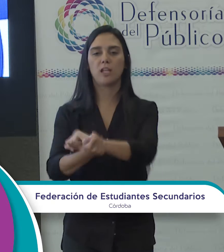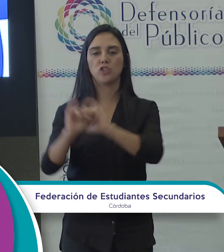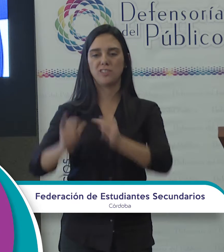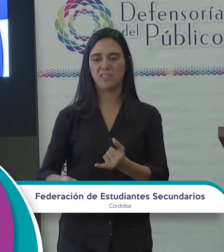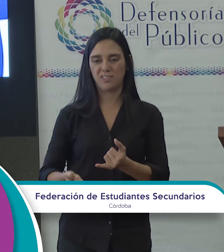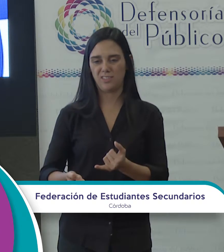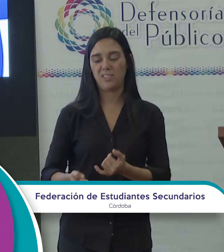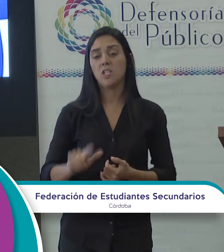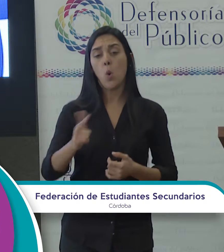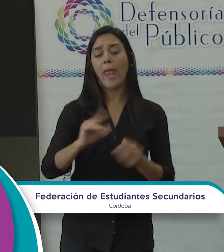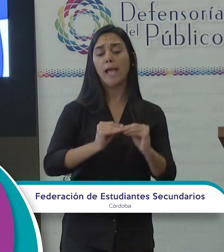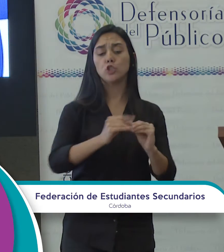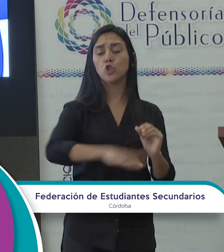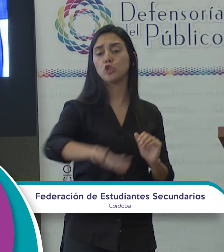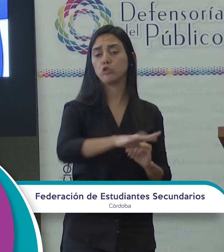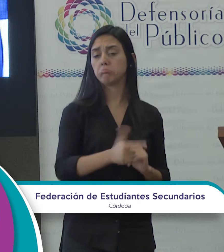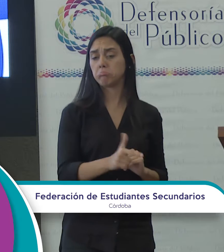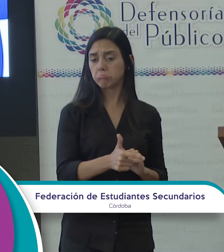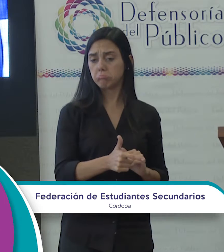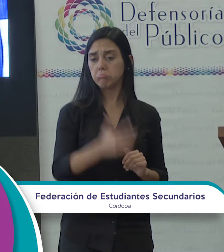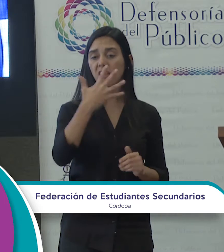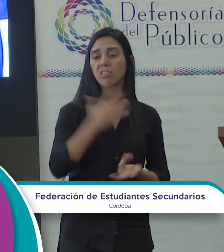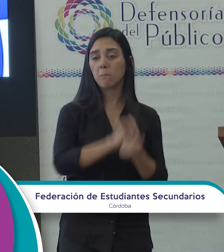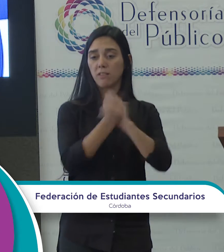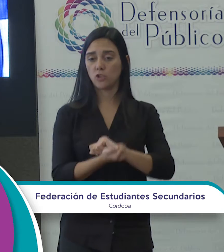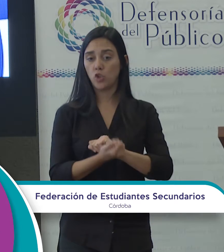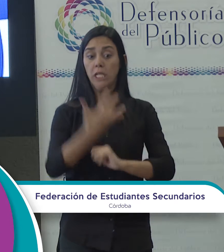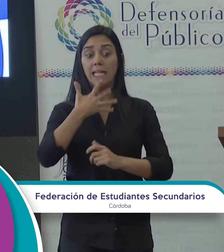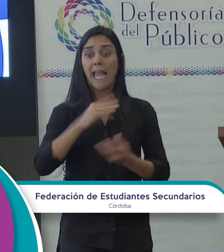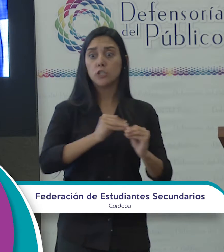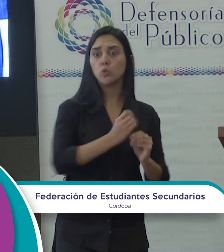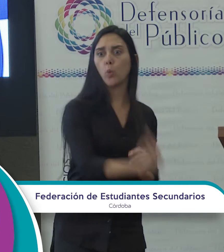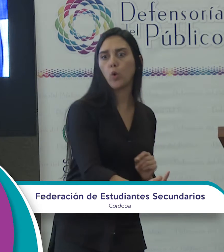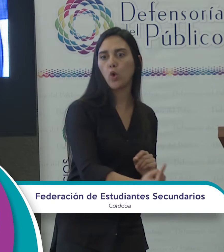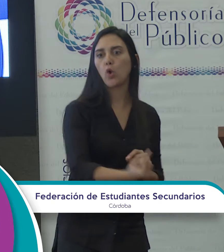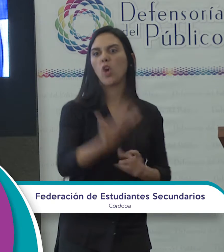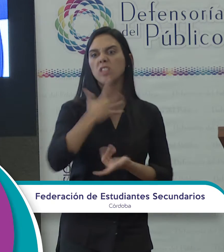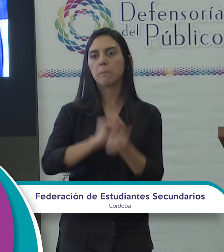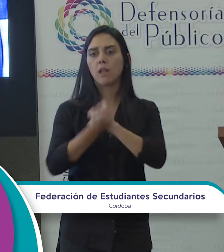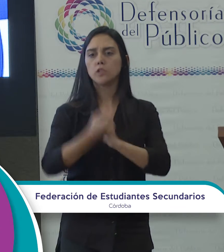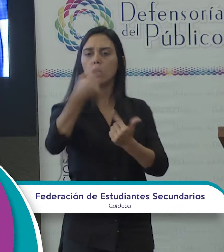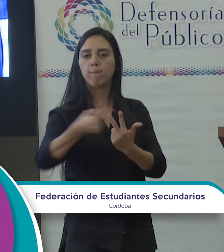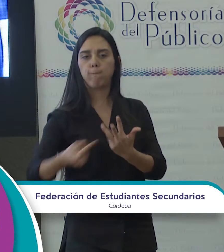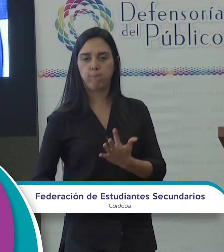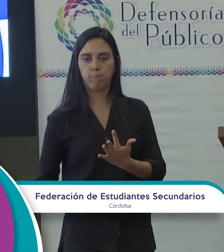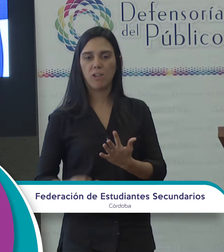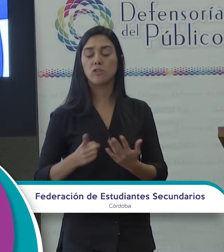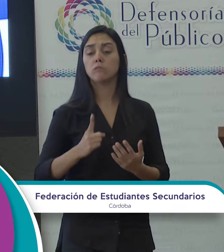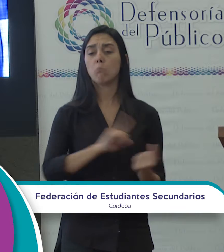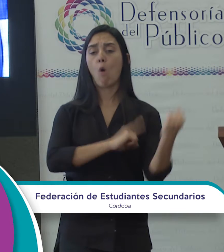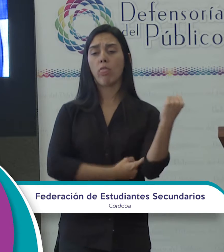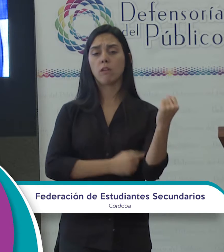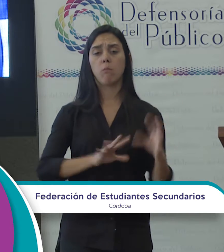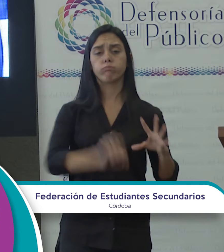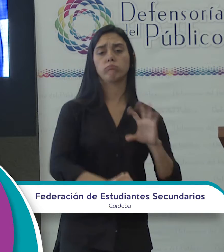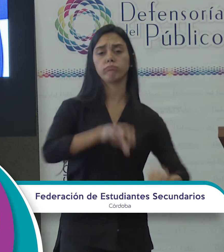hechos, hay interpretaciones. El hecho es uno, pero las interpretaciones son múltiples. Y si hay interpretaciones, entonces el poder tiene el poderío de imponer la